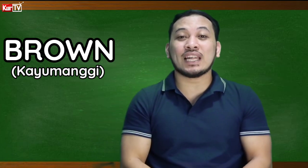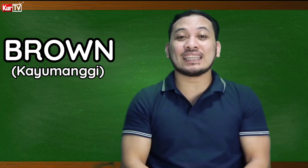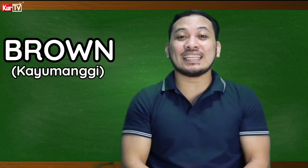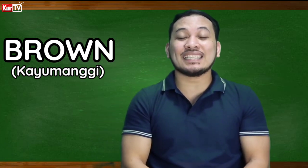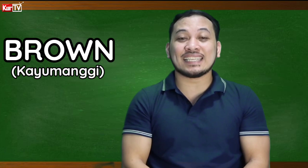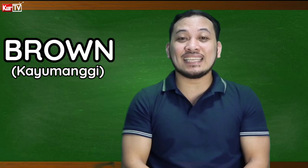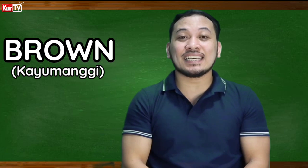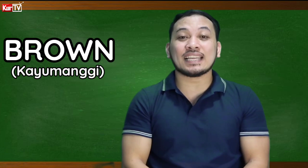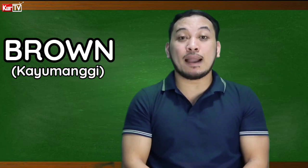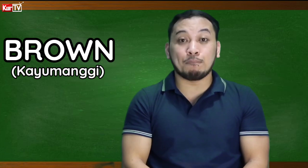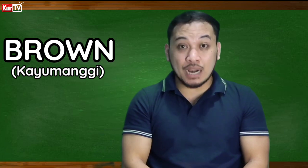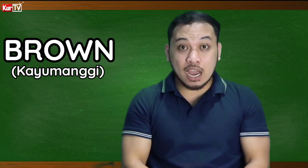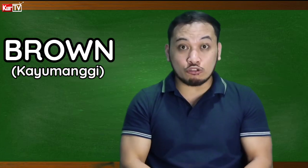na natin isasign ang Brown.